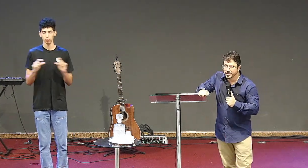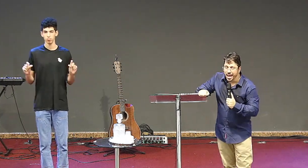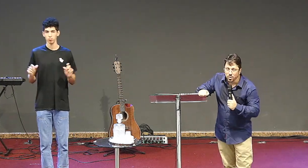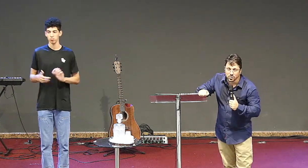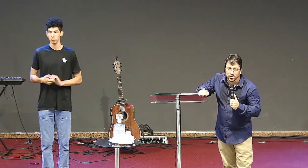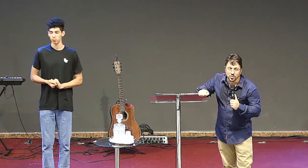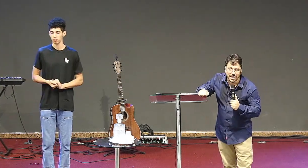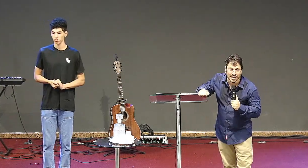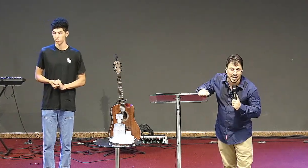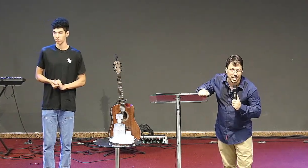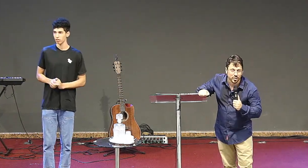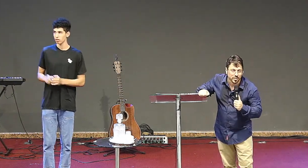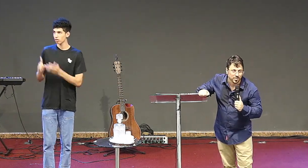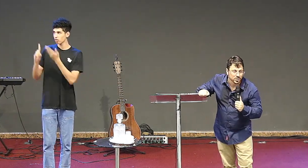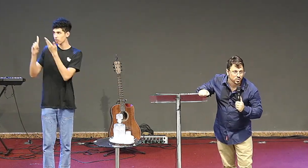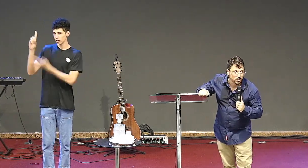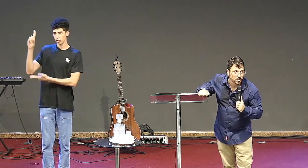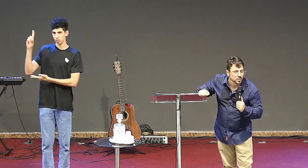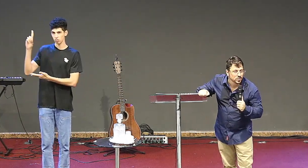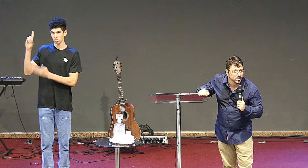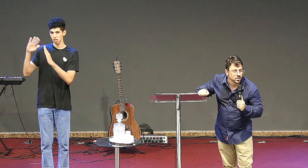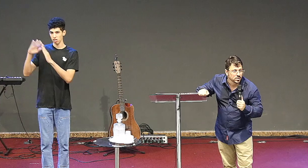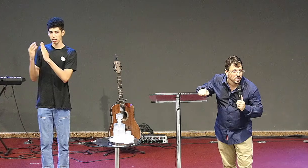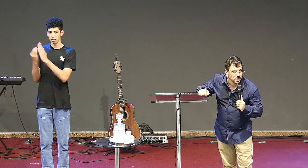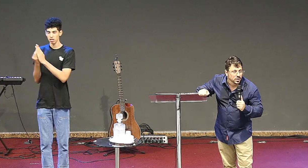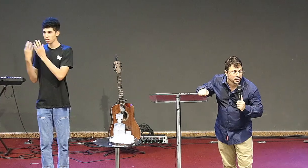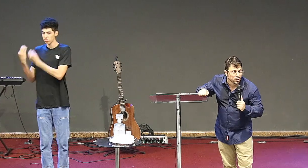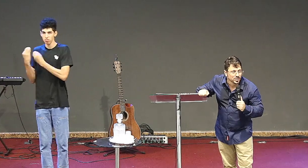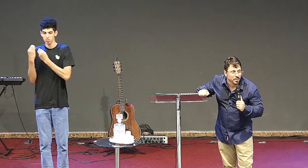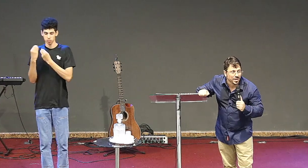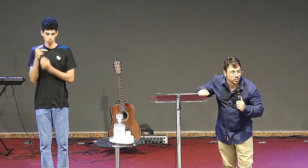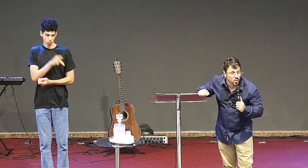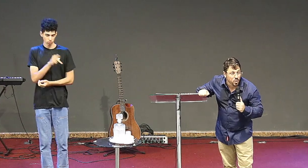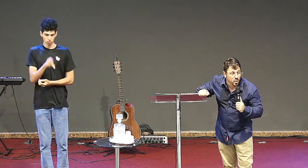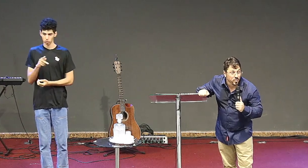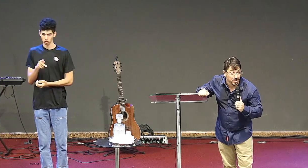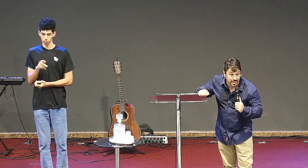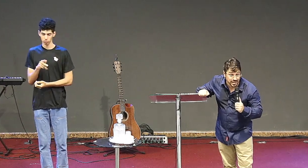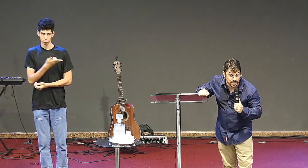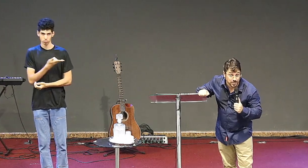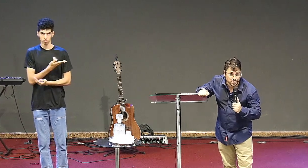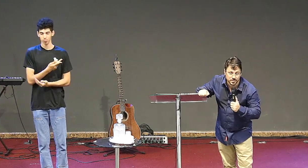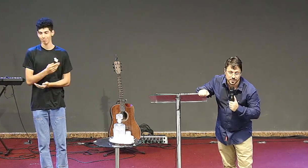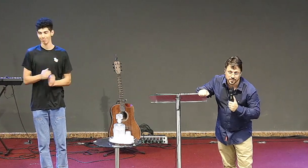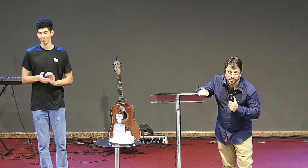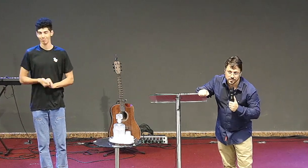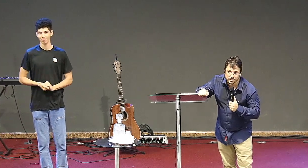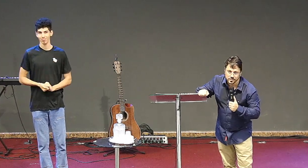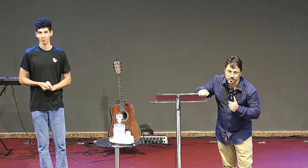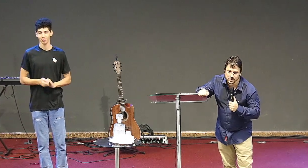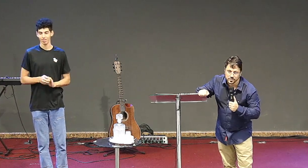Deus não dá igreja para pastor Deus dá pastor para igreja